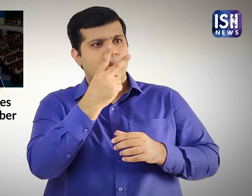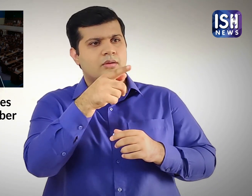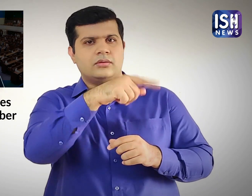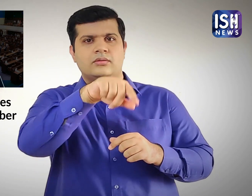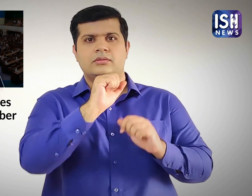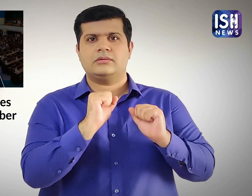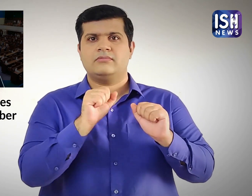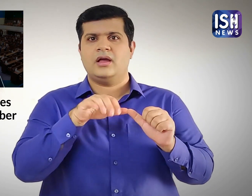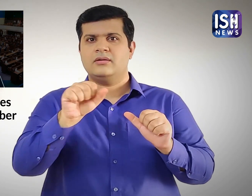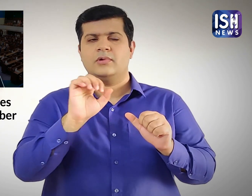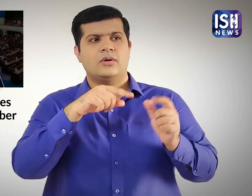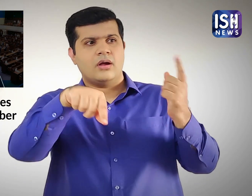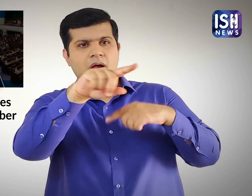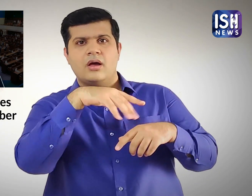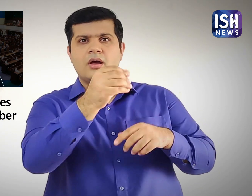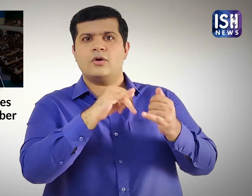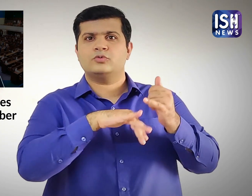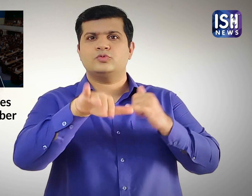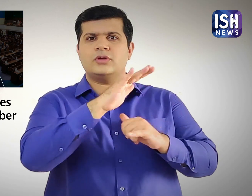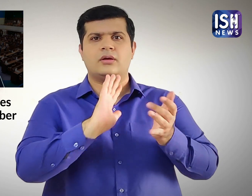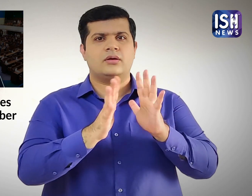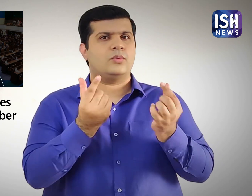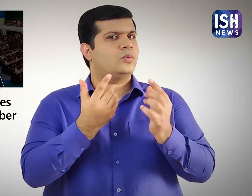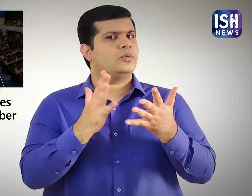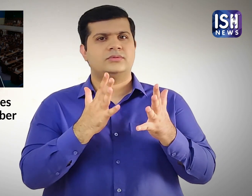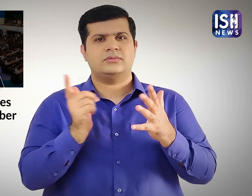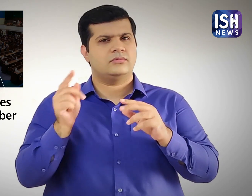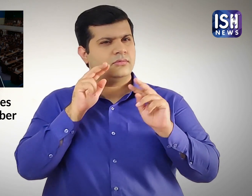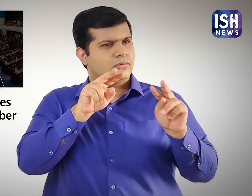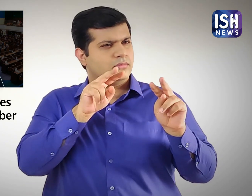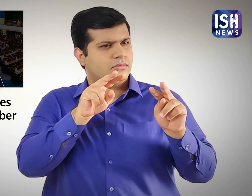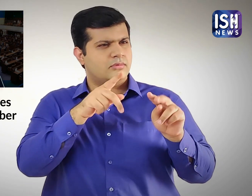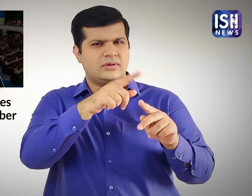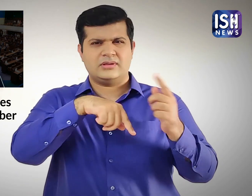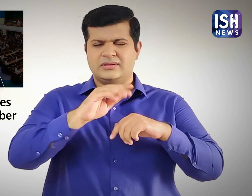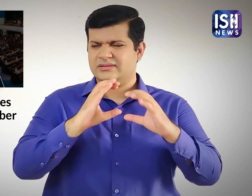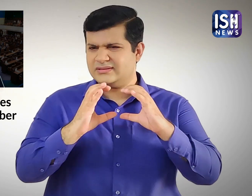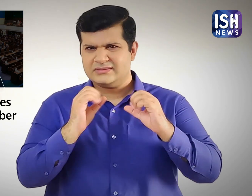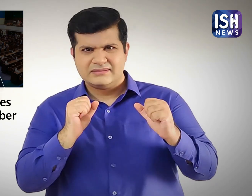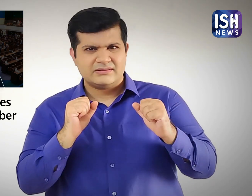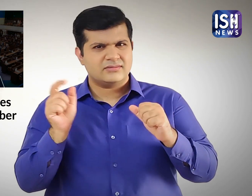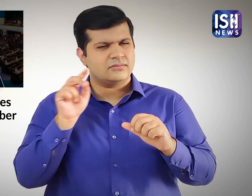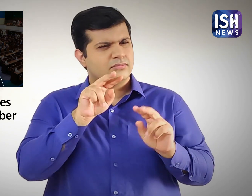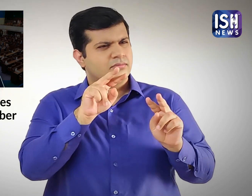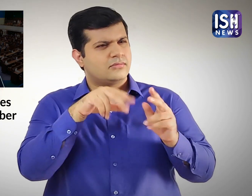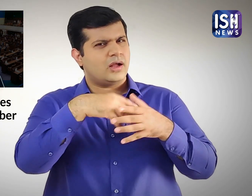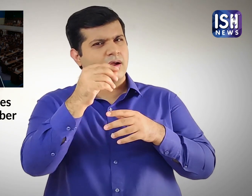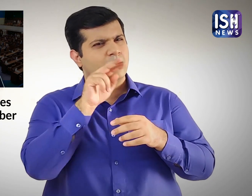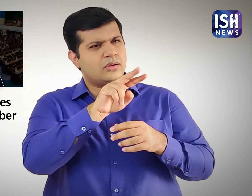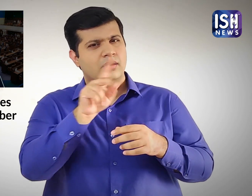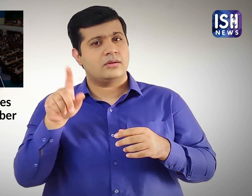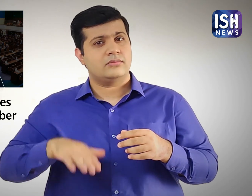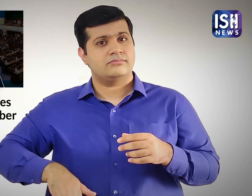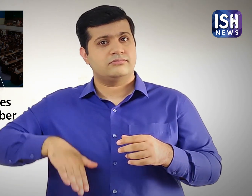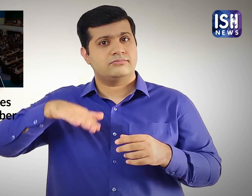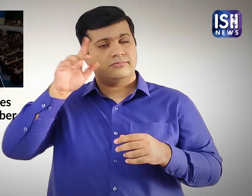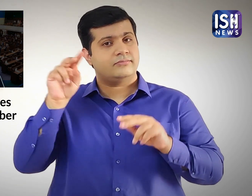समबाद करती हैं, तब लोगों को समाज में सुगम्यता में बादाओं का सामना करना पड़ता था क्ैूंकि कोई भी संकेतिक बाशा का उपयोग नहीं करता